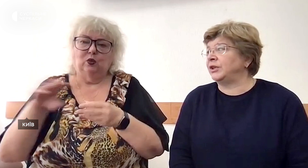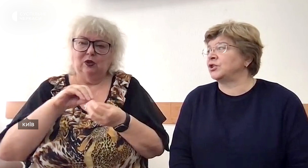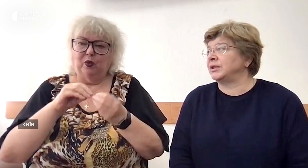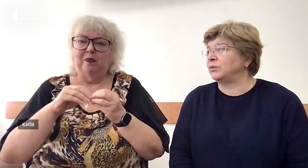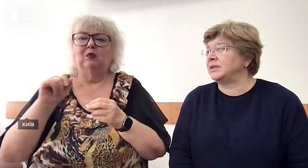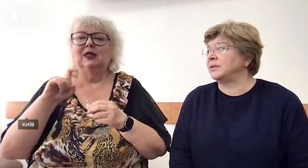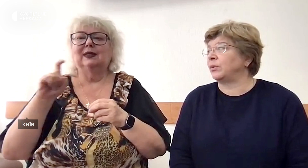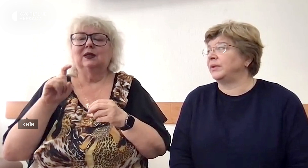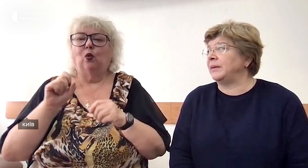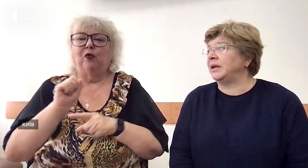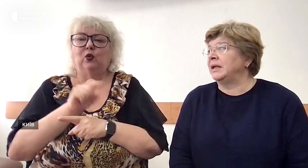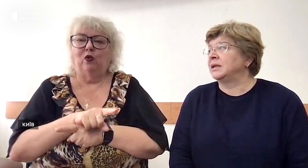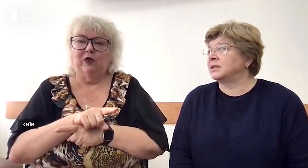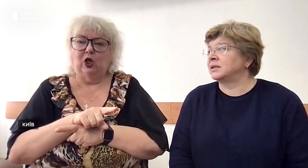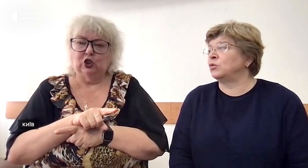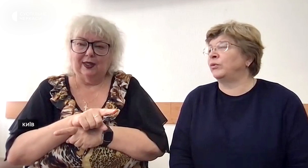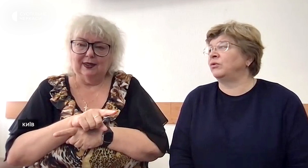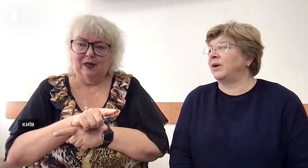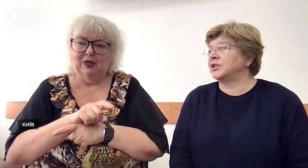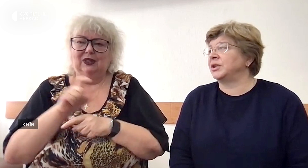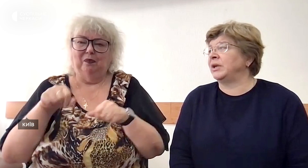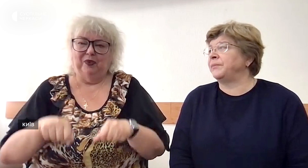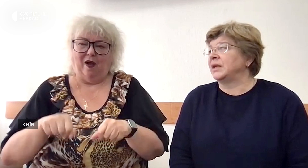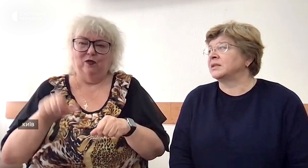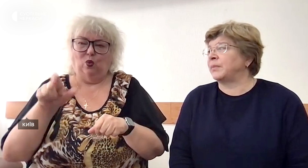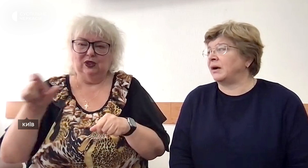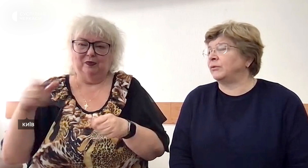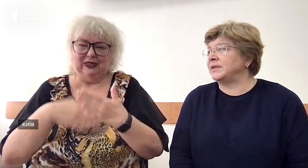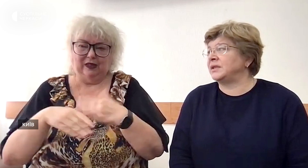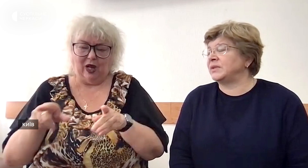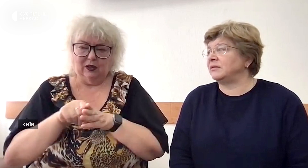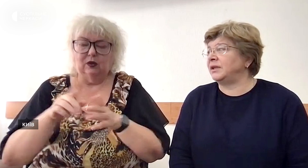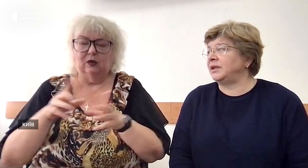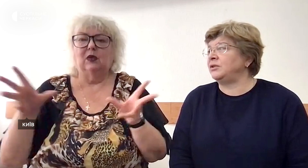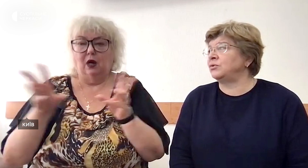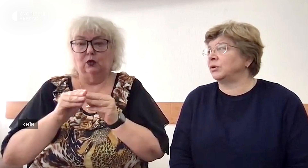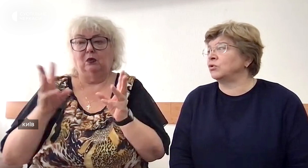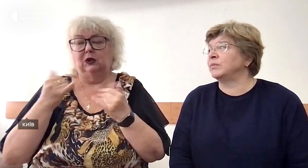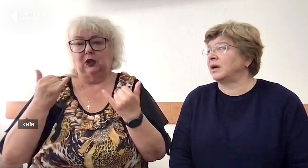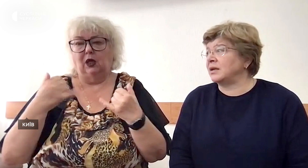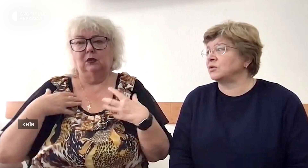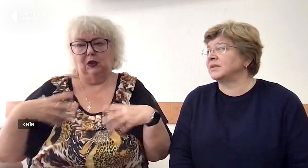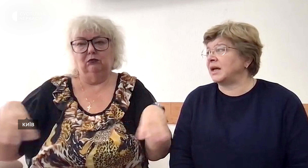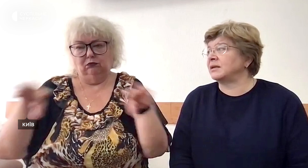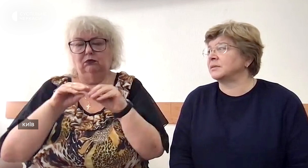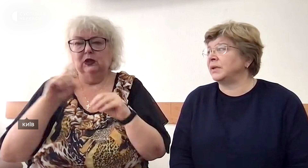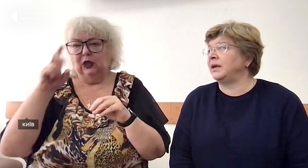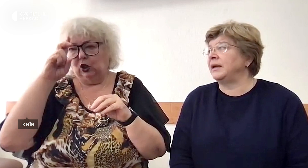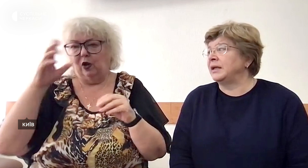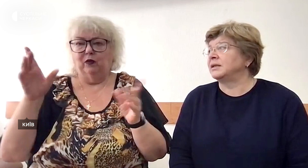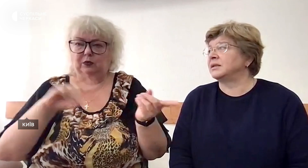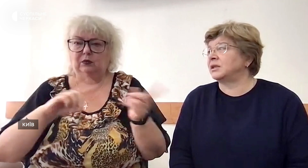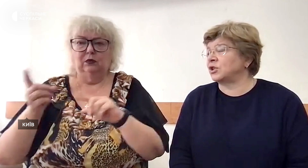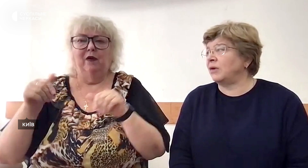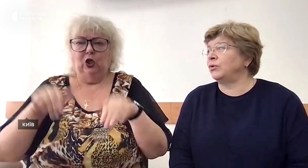вирішити всі ці проблеми з уповноваженими справ осіб з інвалідністю. Також ми разом зараз